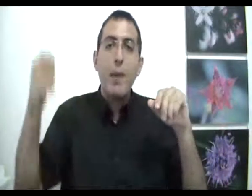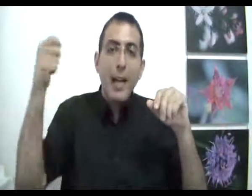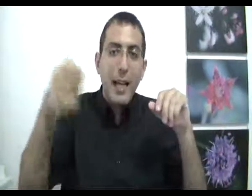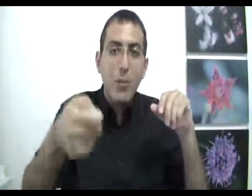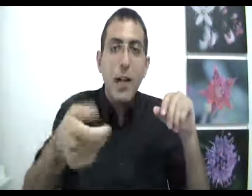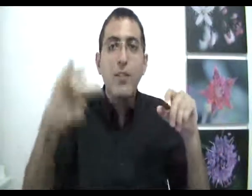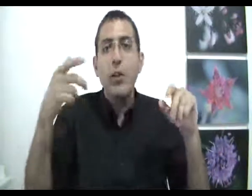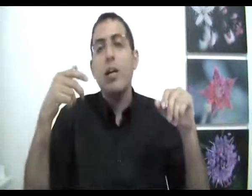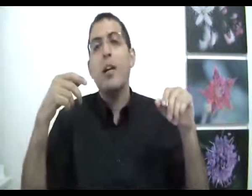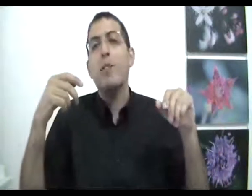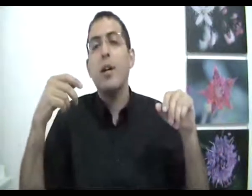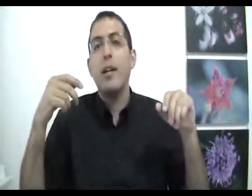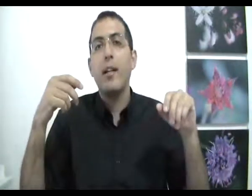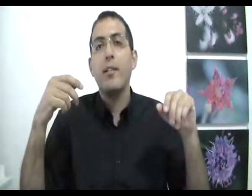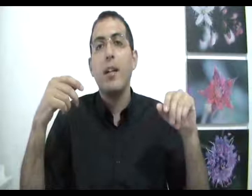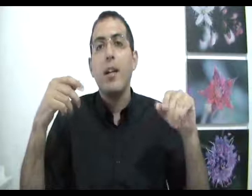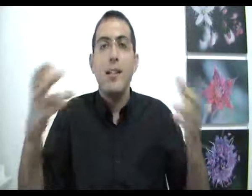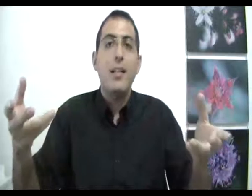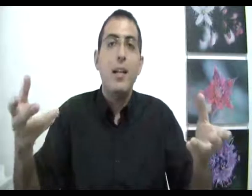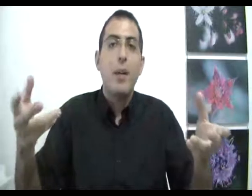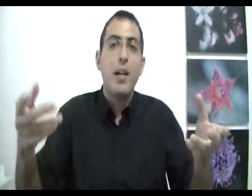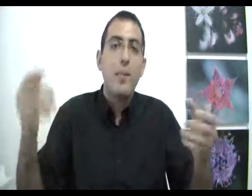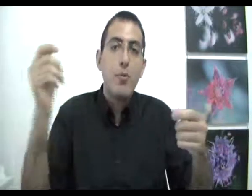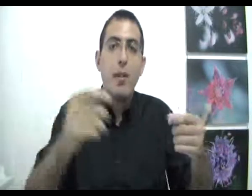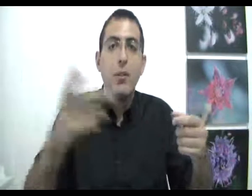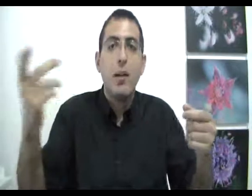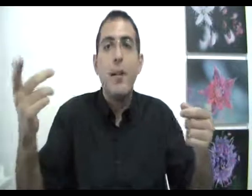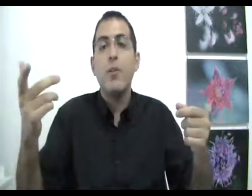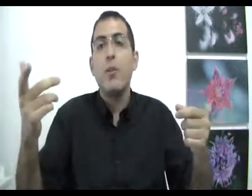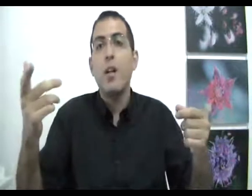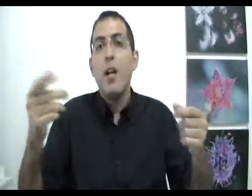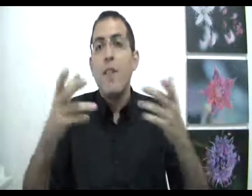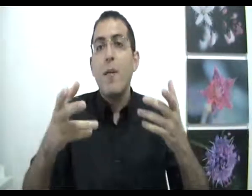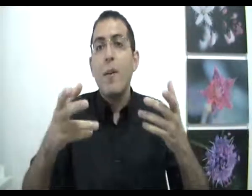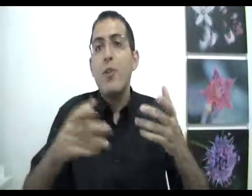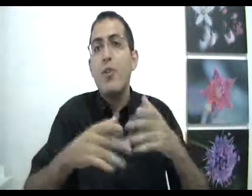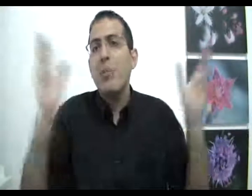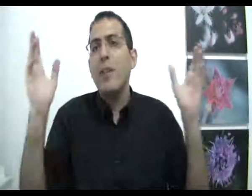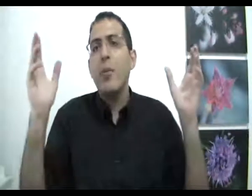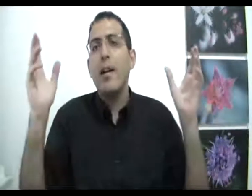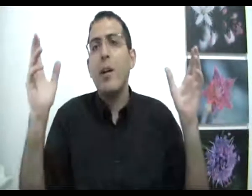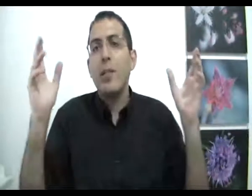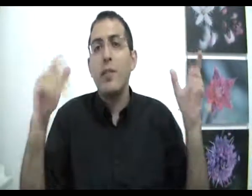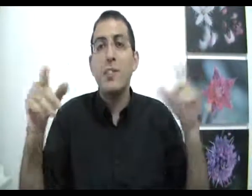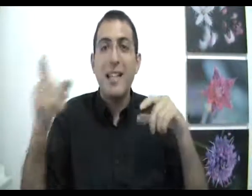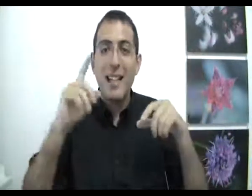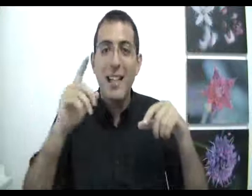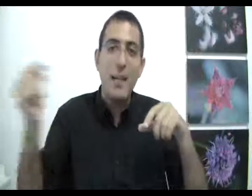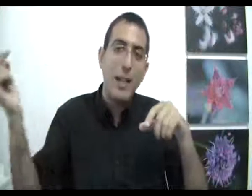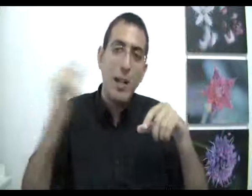מכריע איך אותך לבחור ככה ולא אחרת אז אין לך בחירה כי משהו הכריע אותך מה לבחור ואם נאמר ששום דבר לא מכריע איך אותך ושזה אקראי לגמרי אני הולך